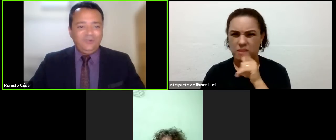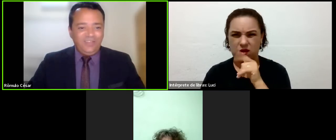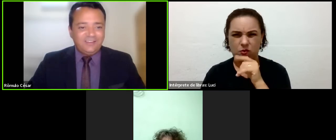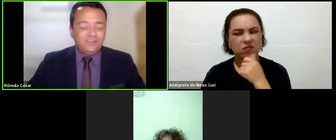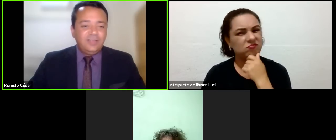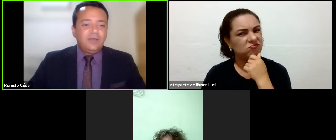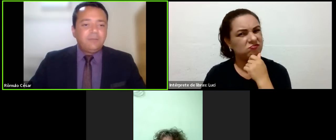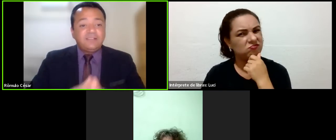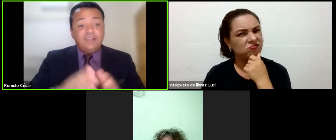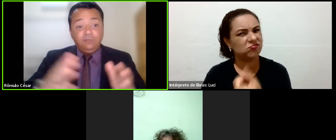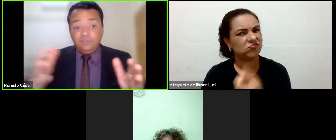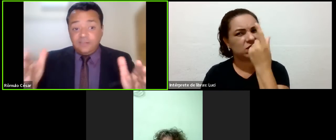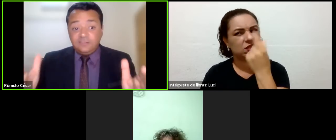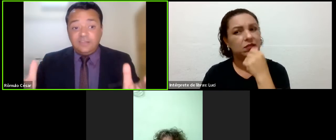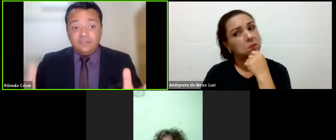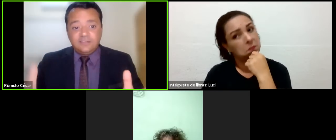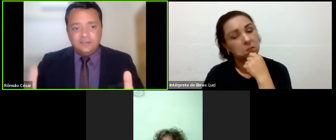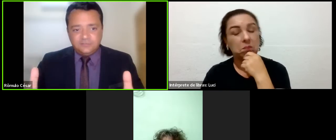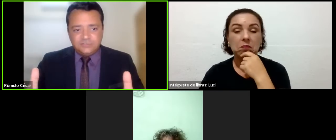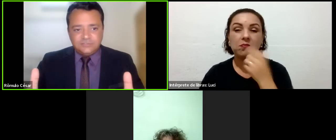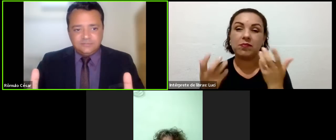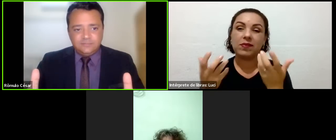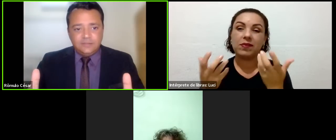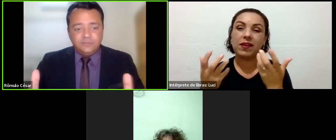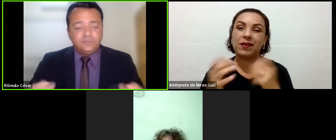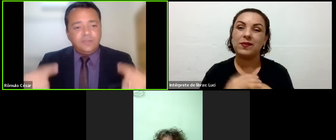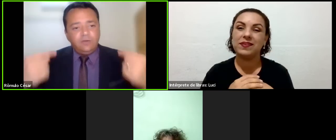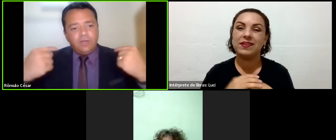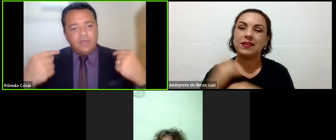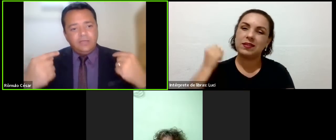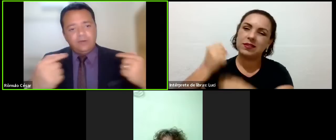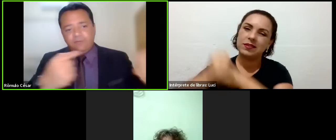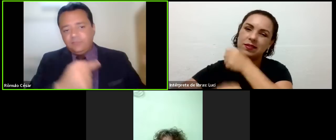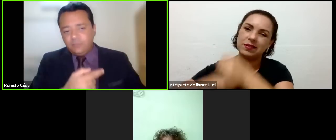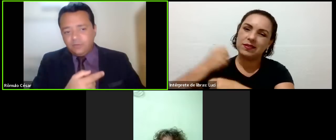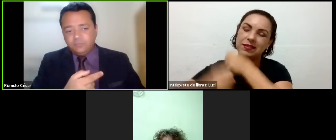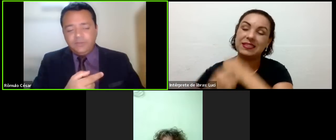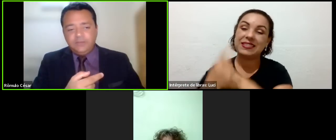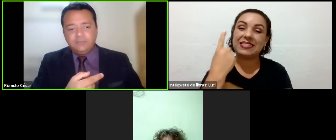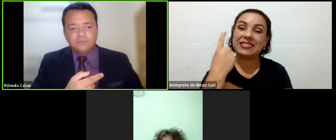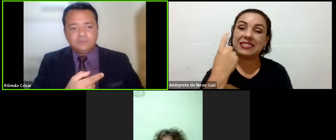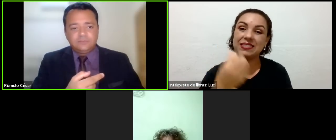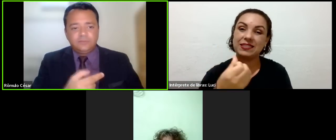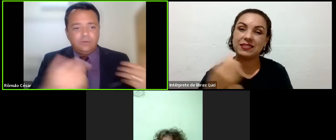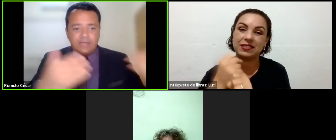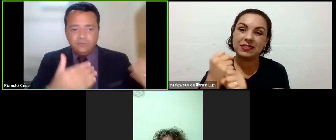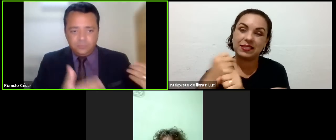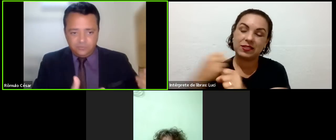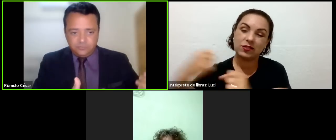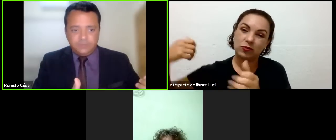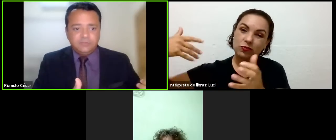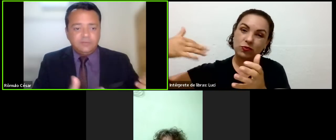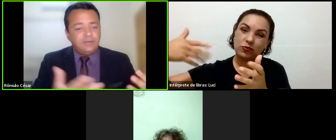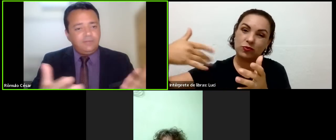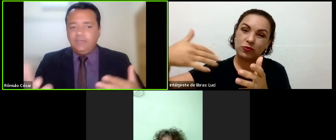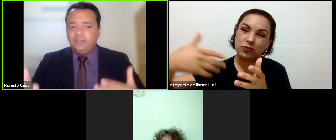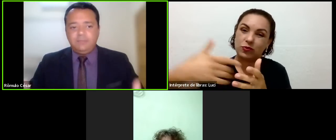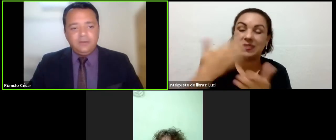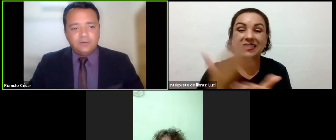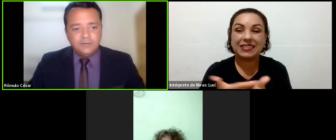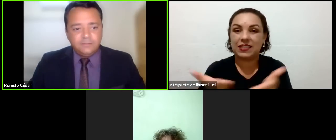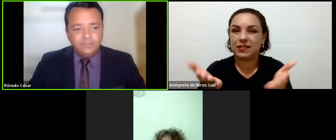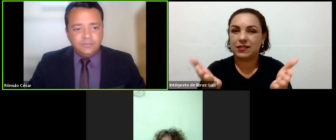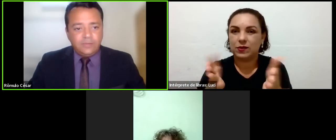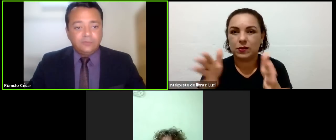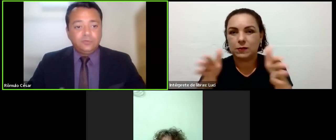Então, me dá aí que eu quero. Passaram 16 anos. Se você colocar eu na frente dos meus primos, do lado dos meus primos, você vai ver quem